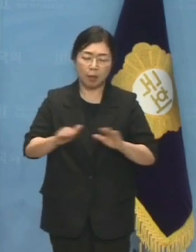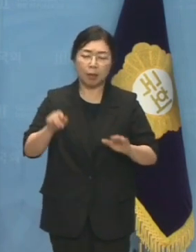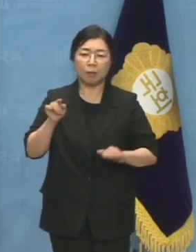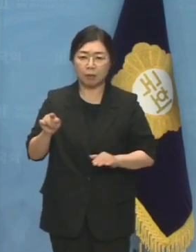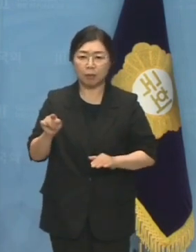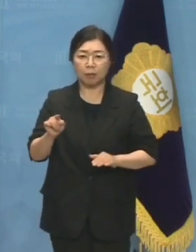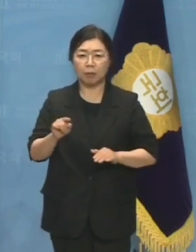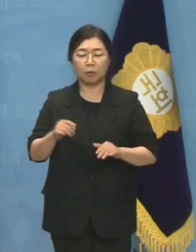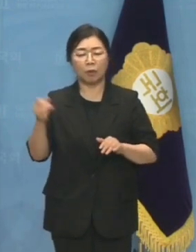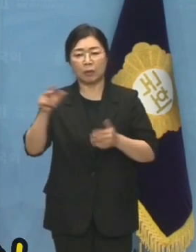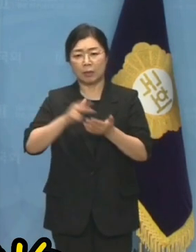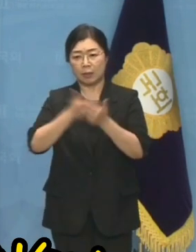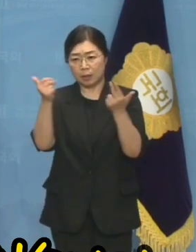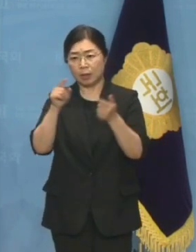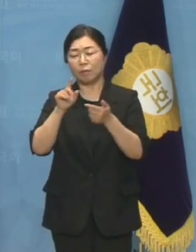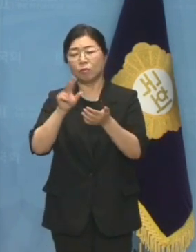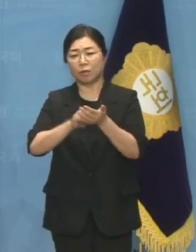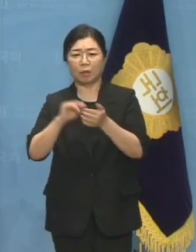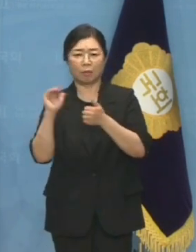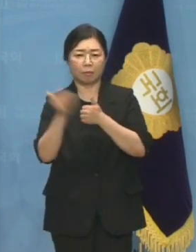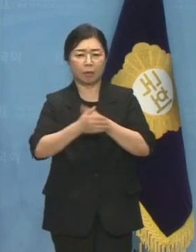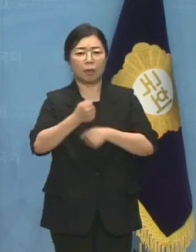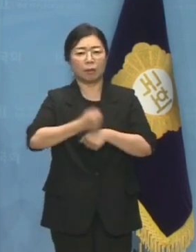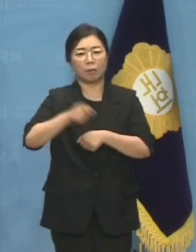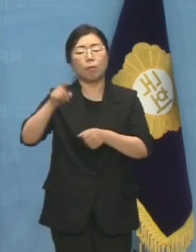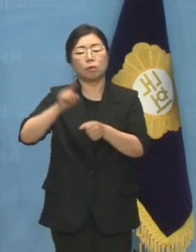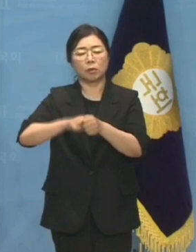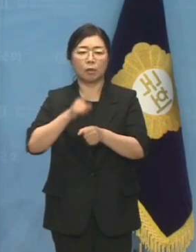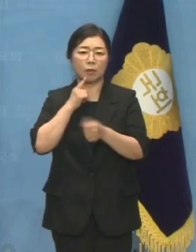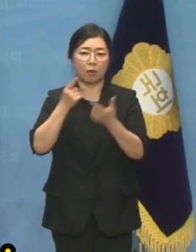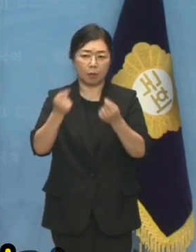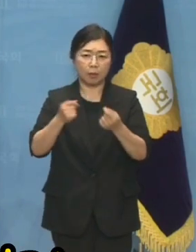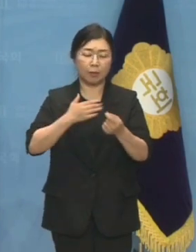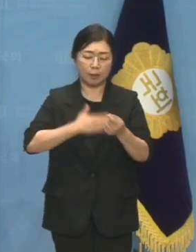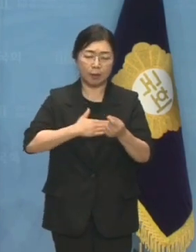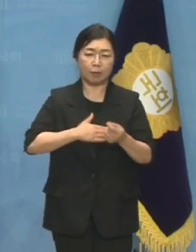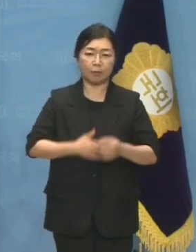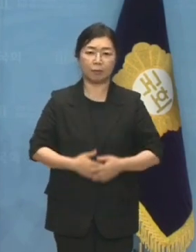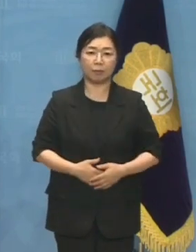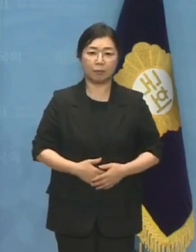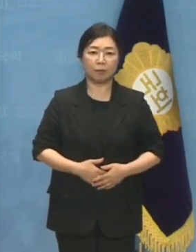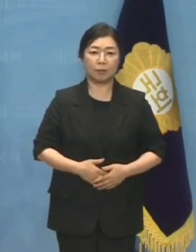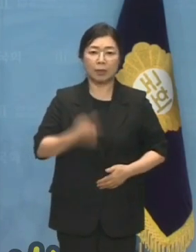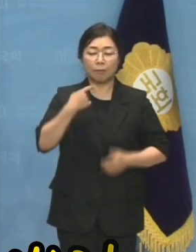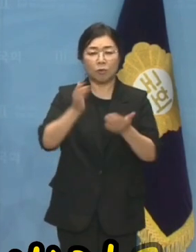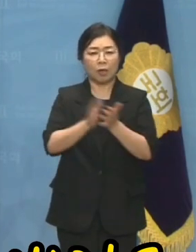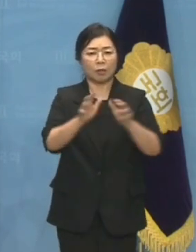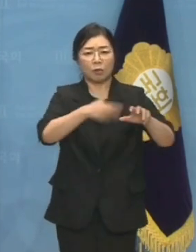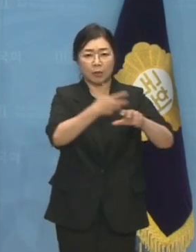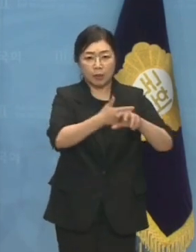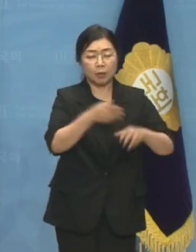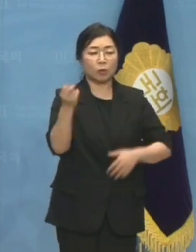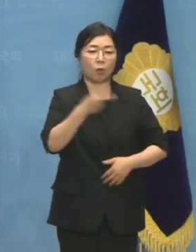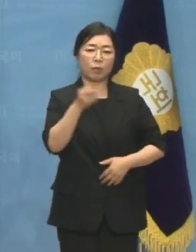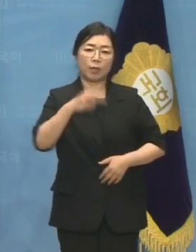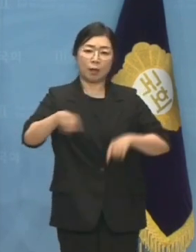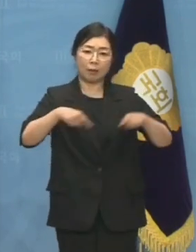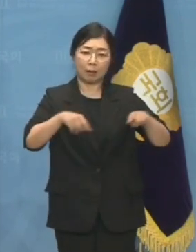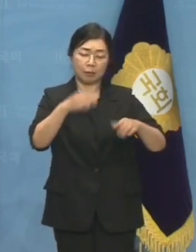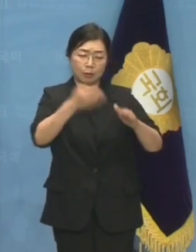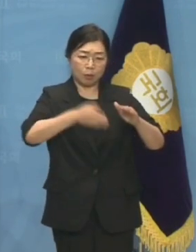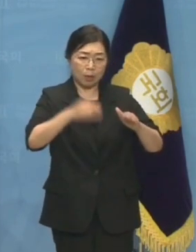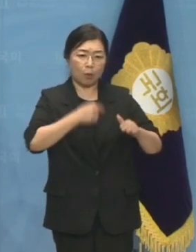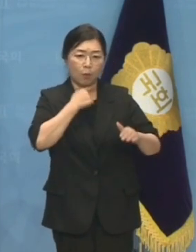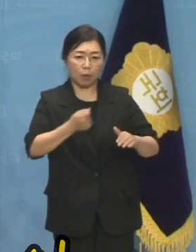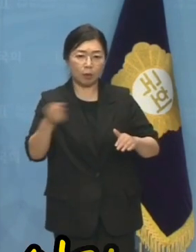국민 누구나 알고 있습니다. 민주당은 혁신과 야당의 정상화를 바라고 김대중,